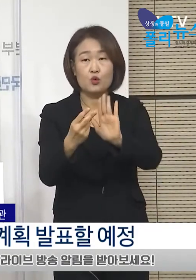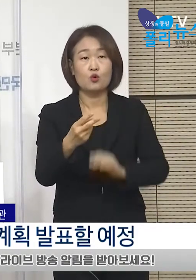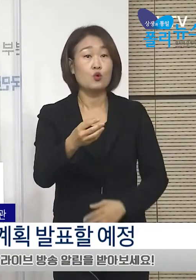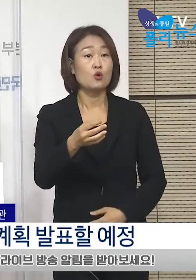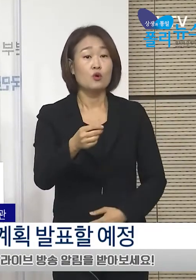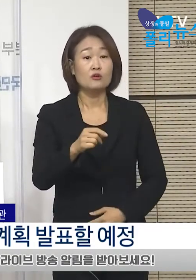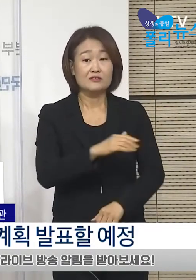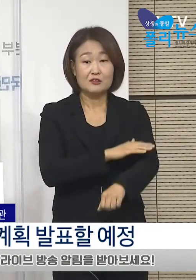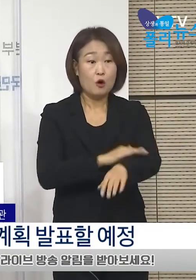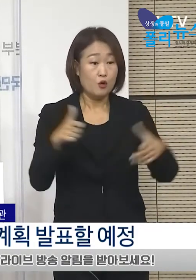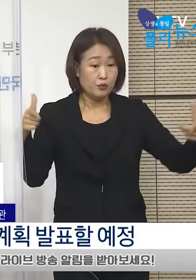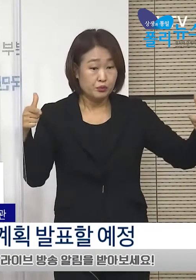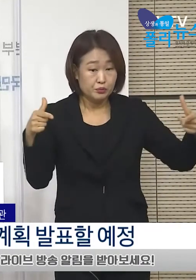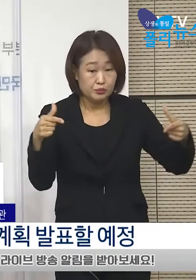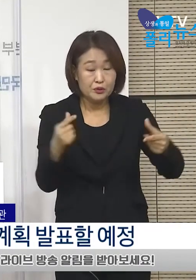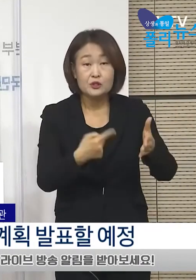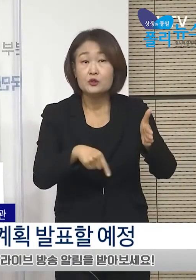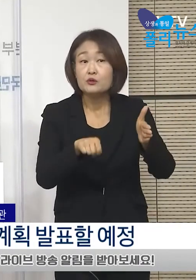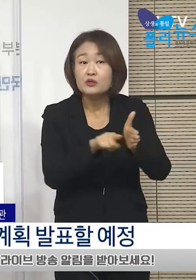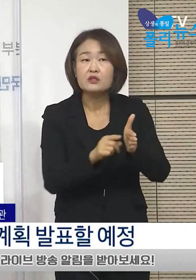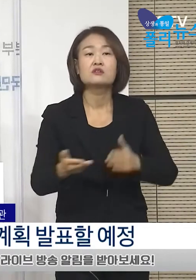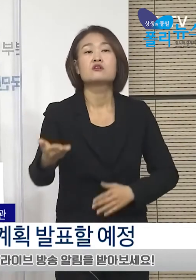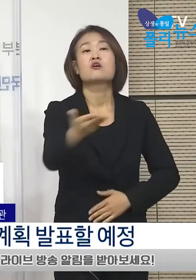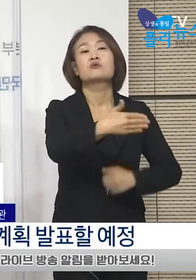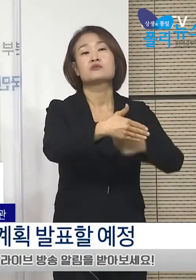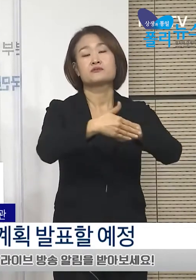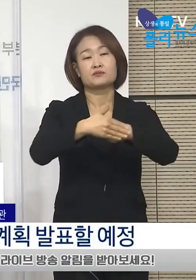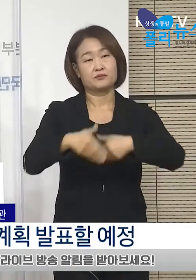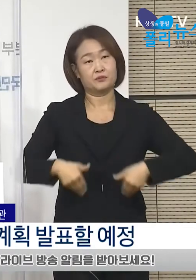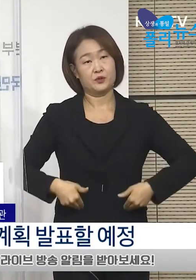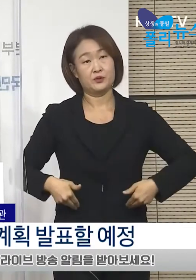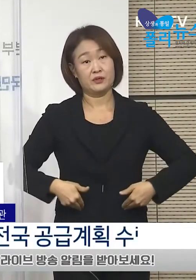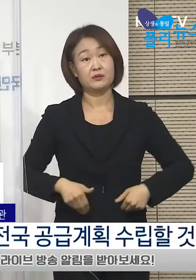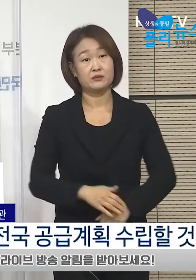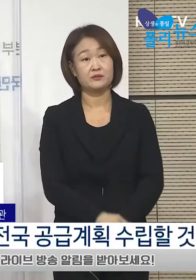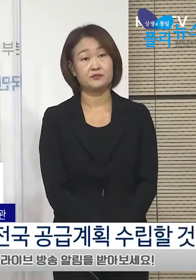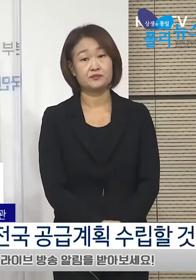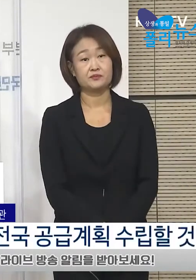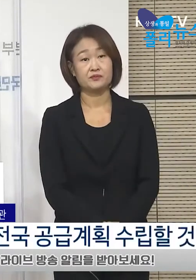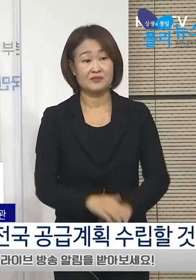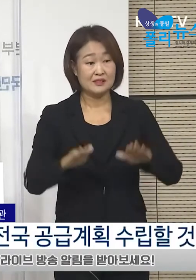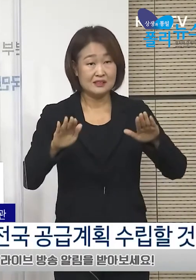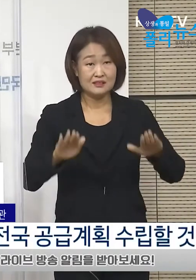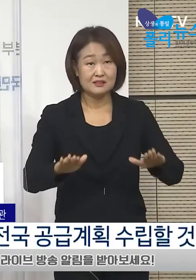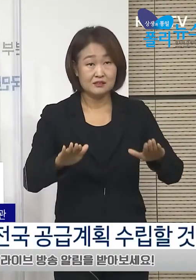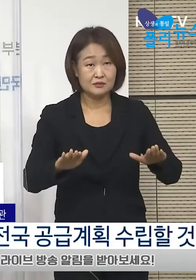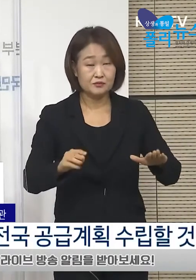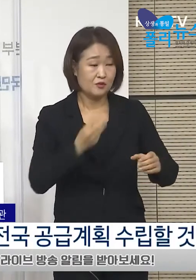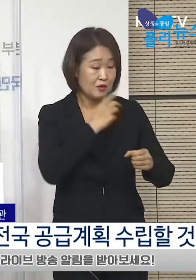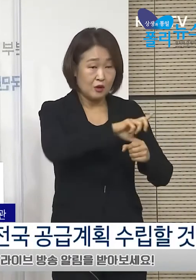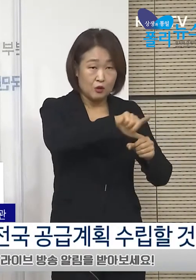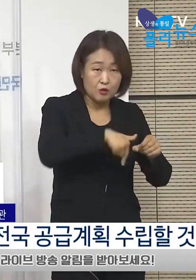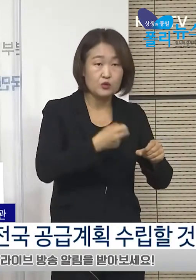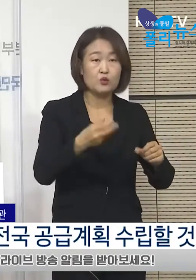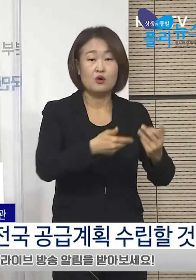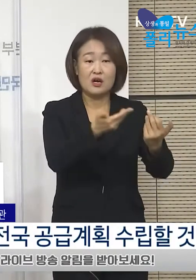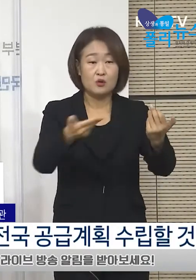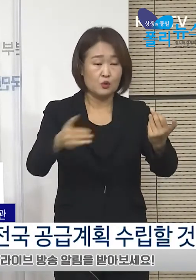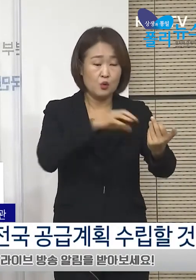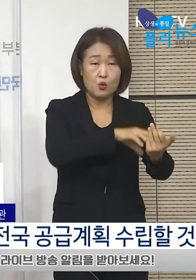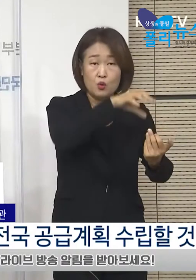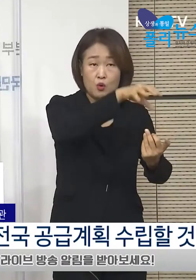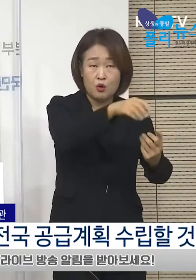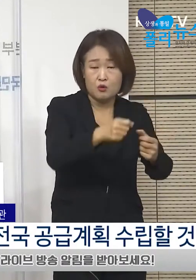위해서는 국민 여러분의 협조가 절실합니다. 지금은 지역사회 유행이 본격화되며